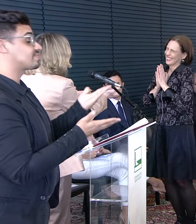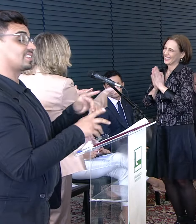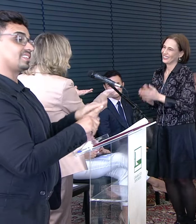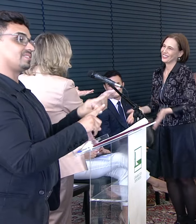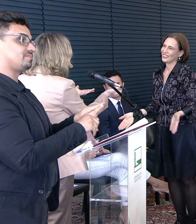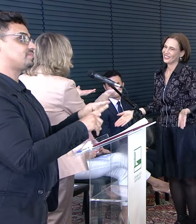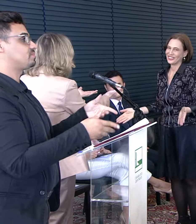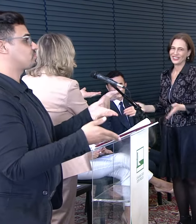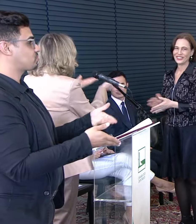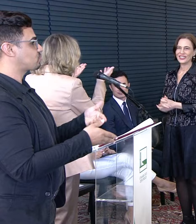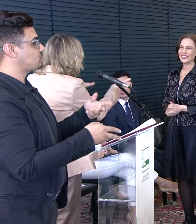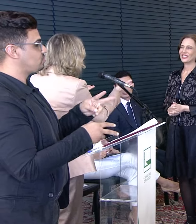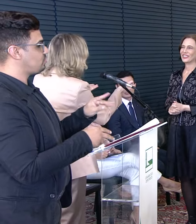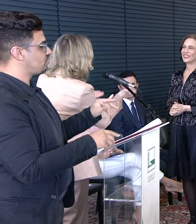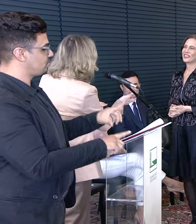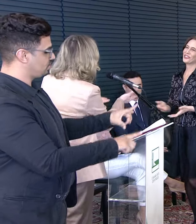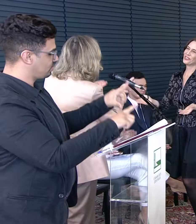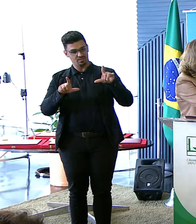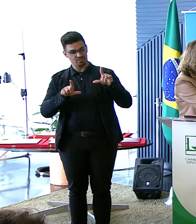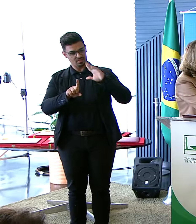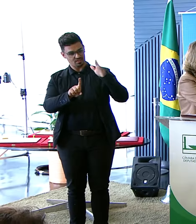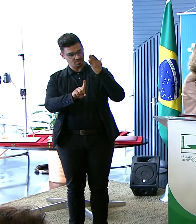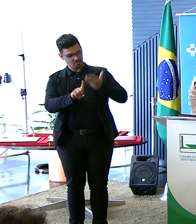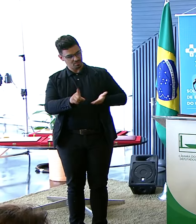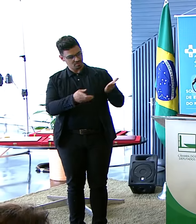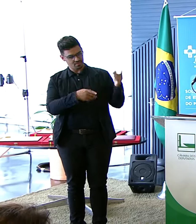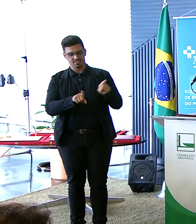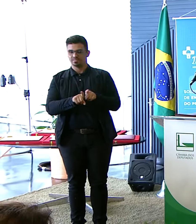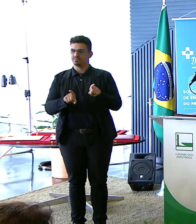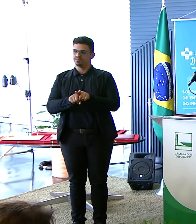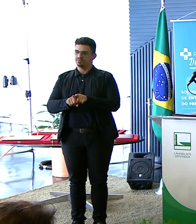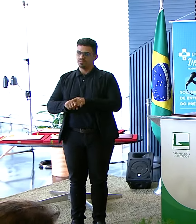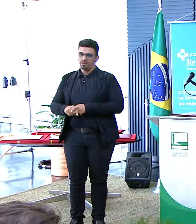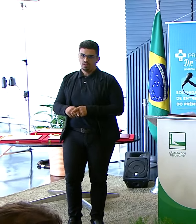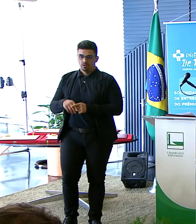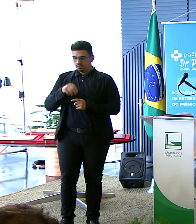Leva da Câmara dos Deputados A nossa homenagem E a nossa gratidão